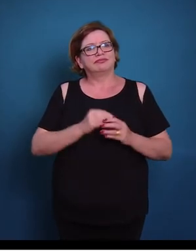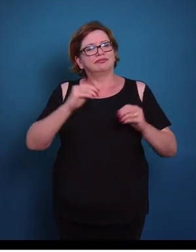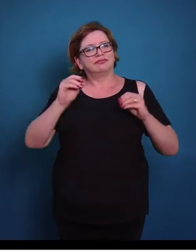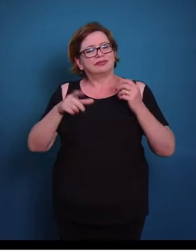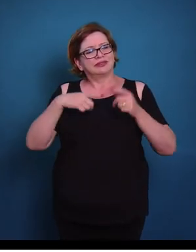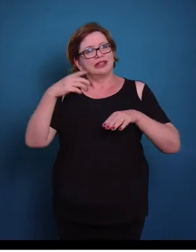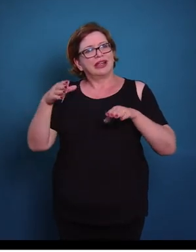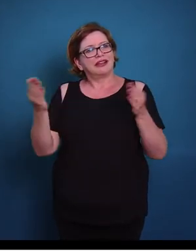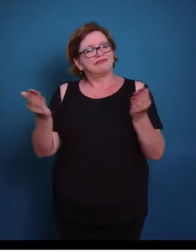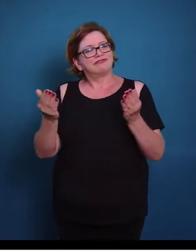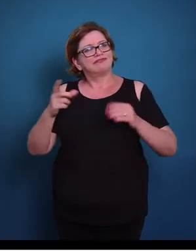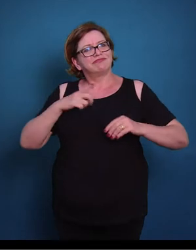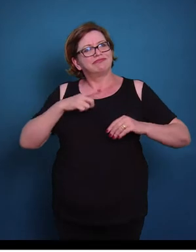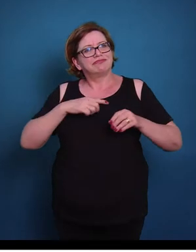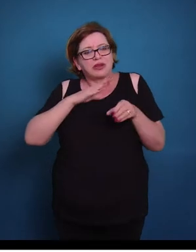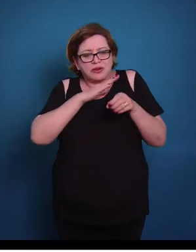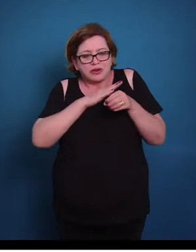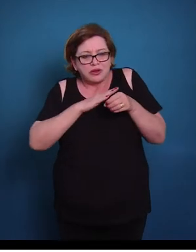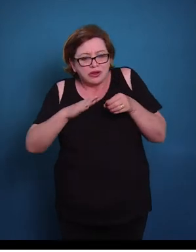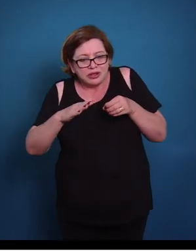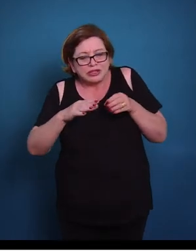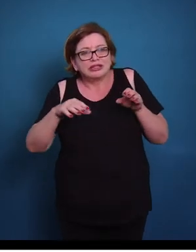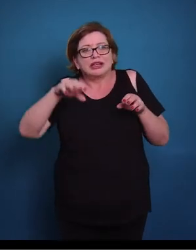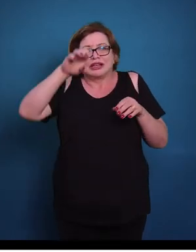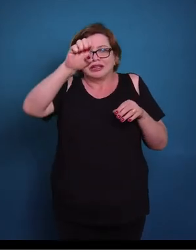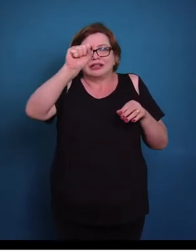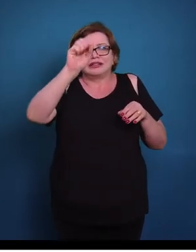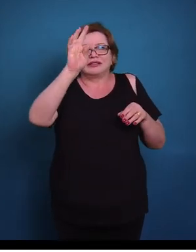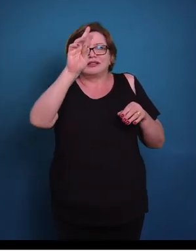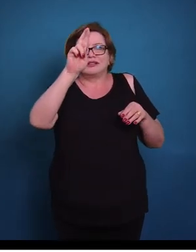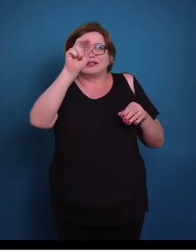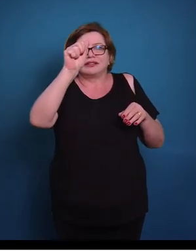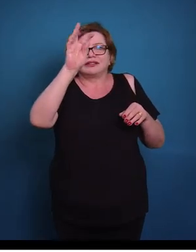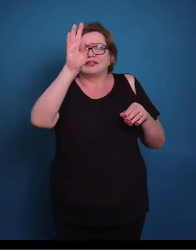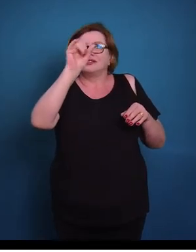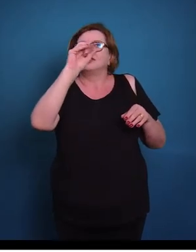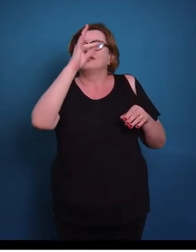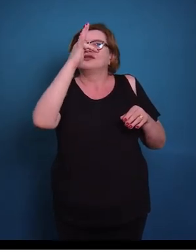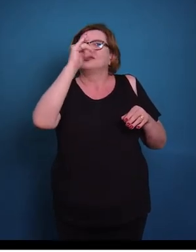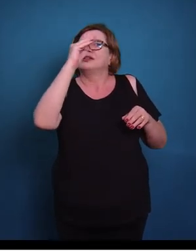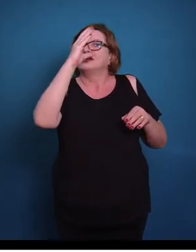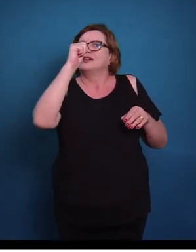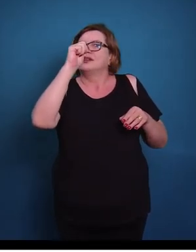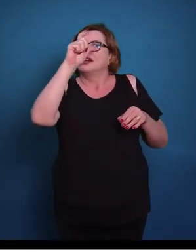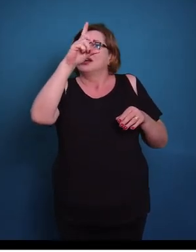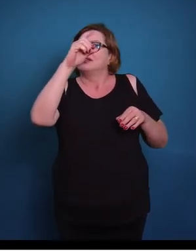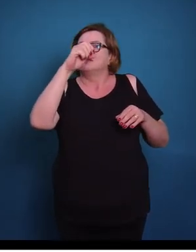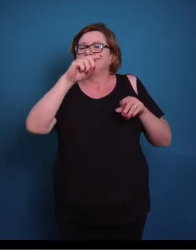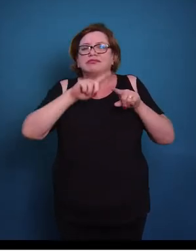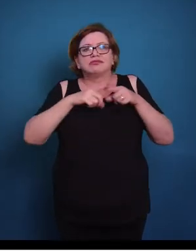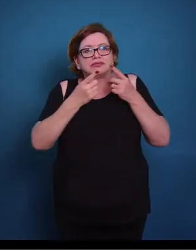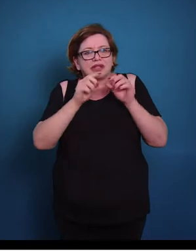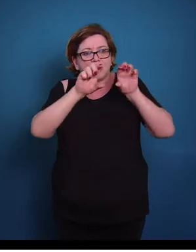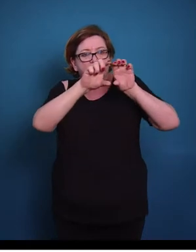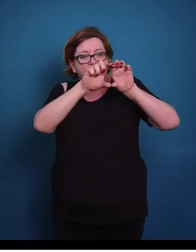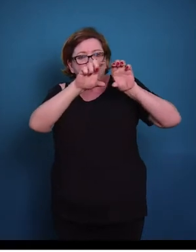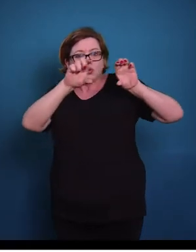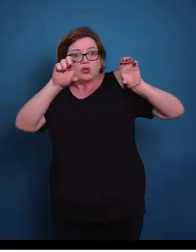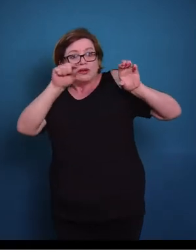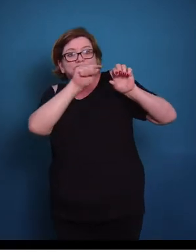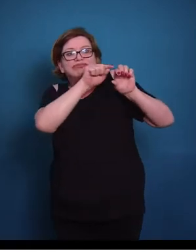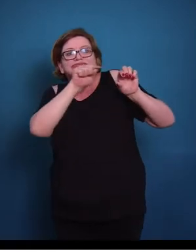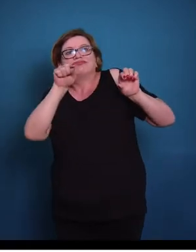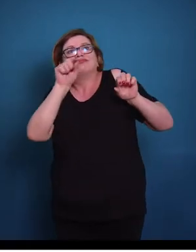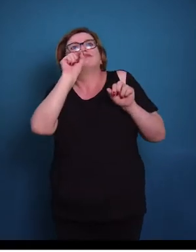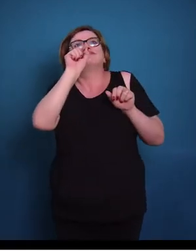Aqui nós temos um corte do mesmo epitélio estratificado, só que com uma grande diferença. Nós temos uma camada aqui, uma camada de queratina.